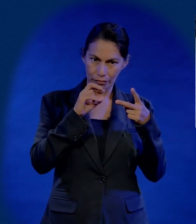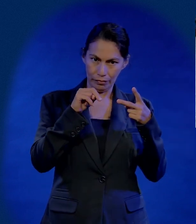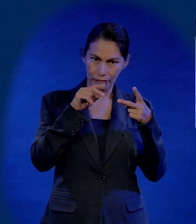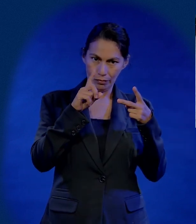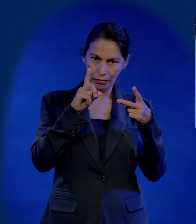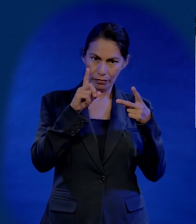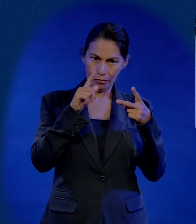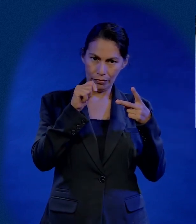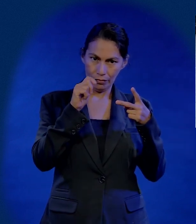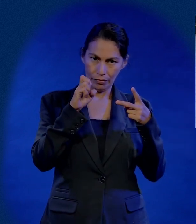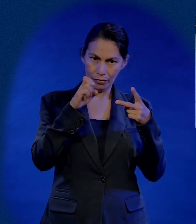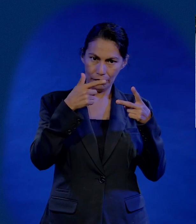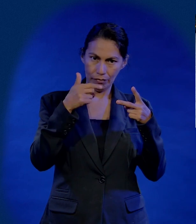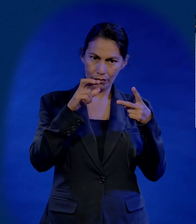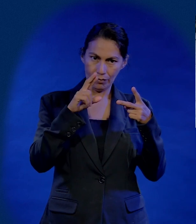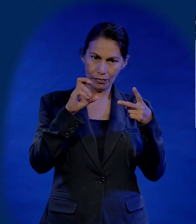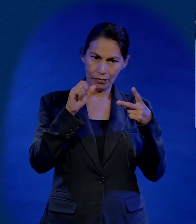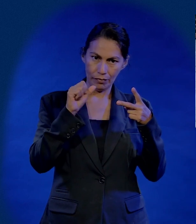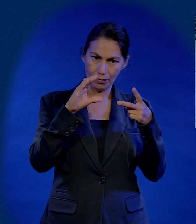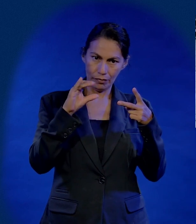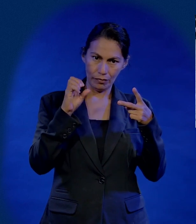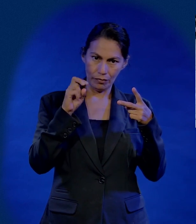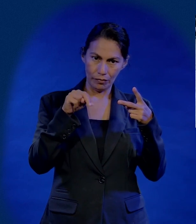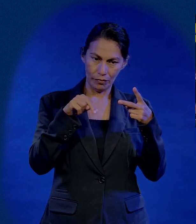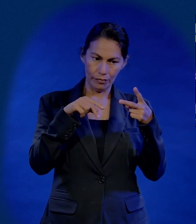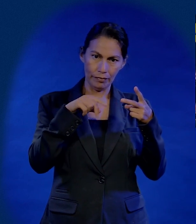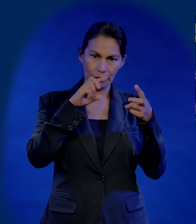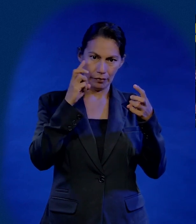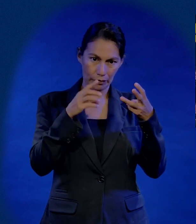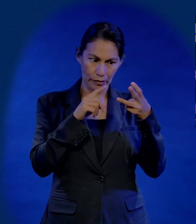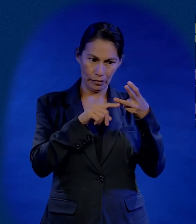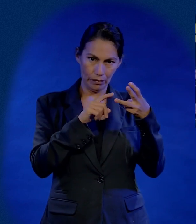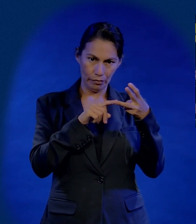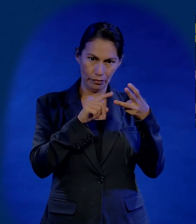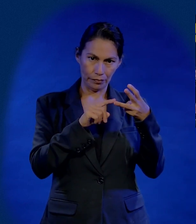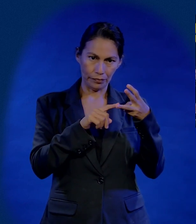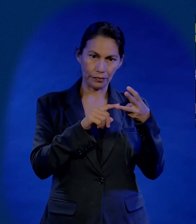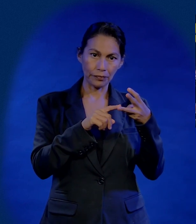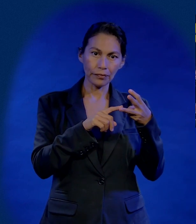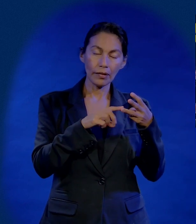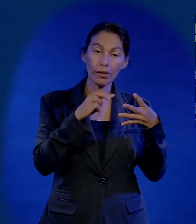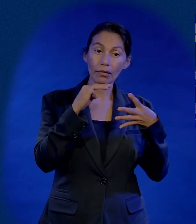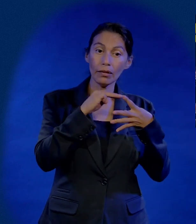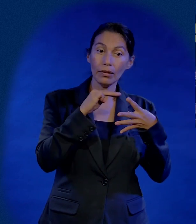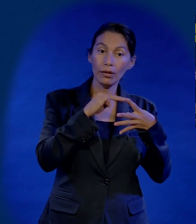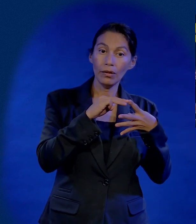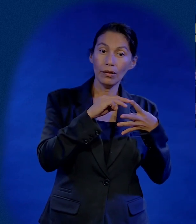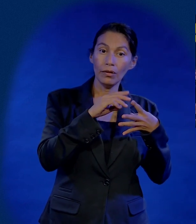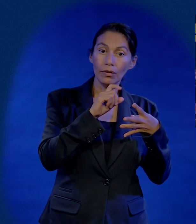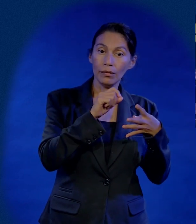Este último, para mí es de los más importantes. Versículo 23.